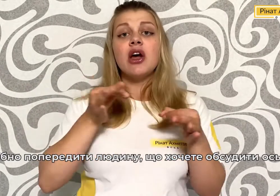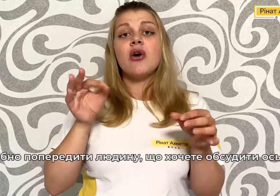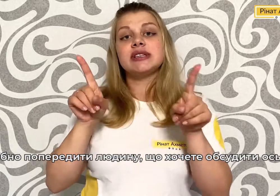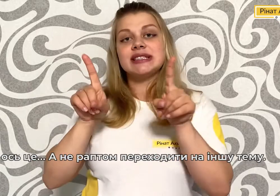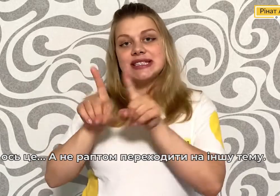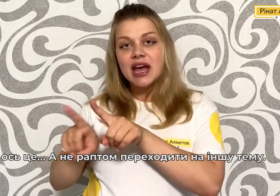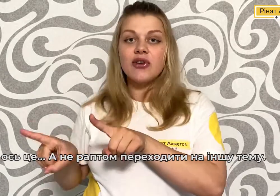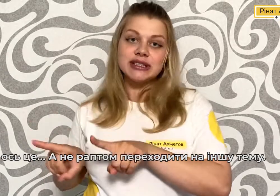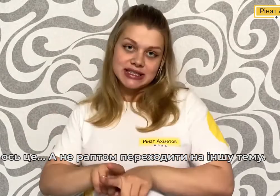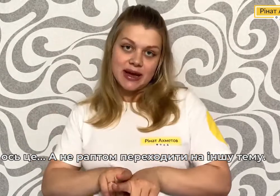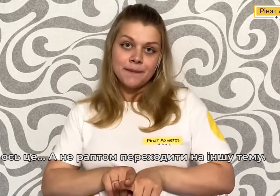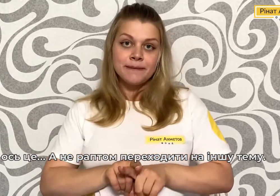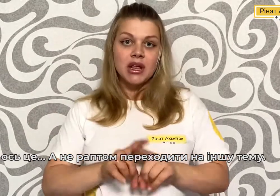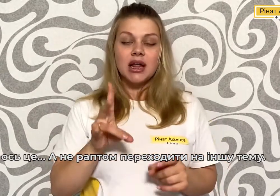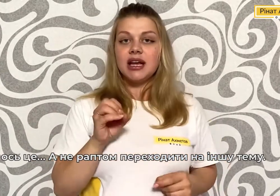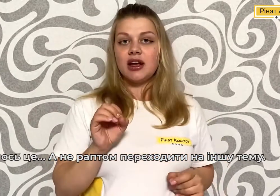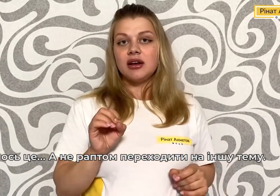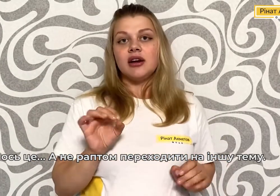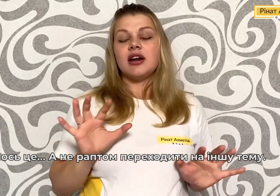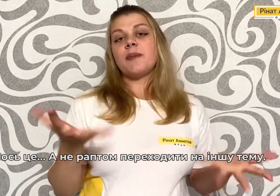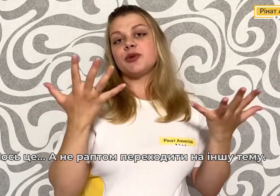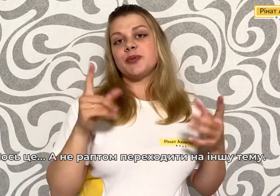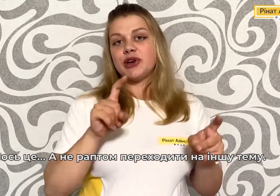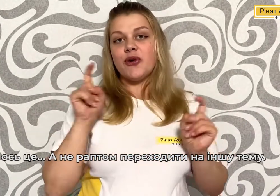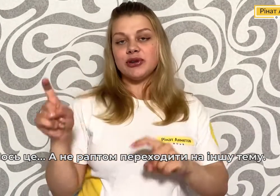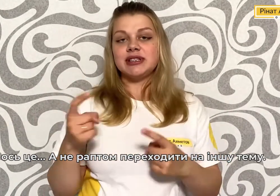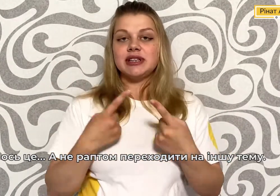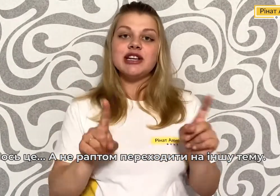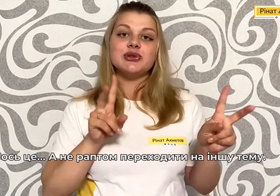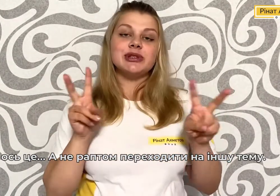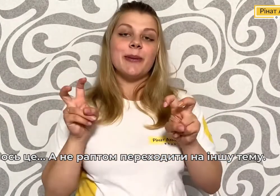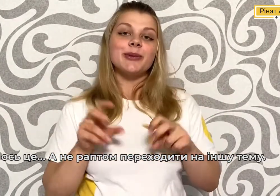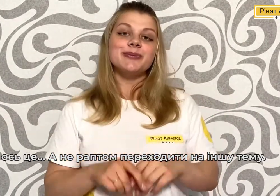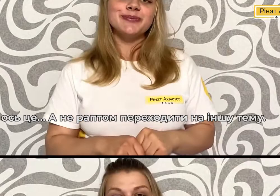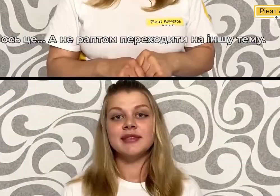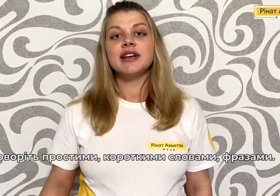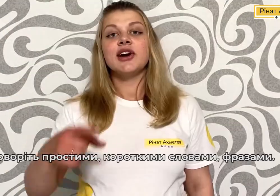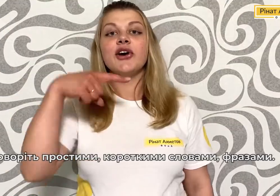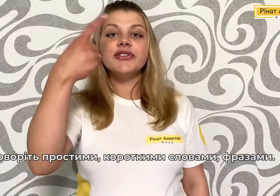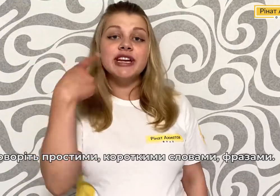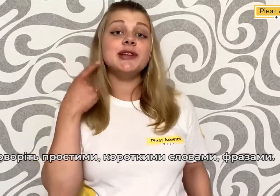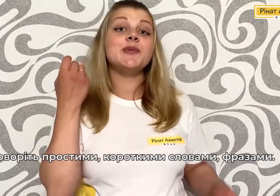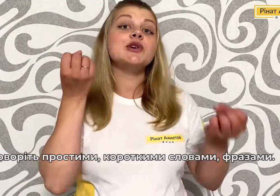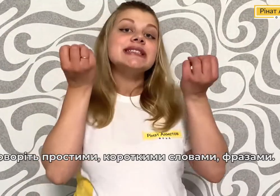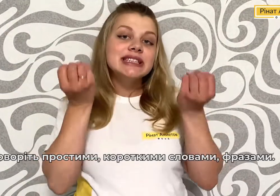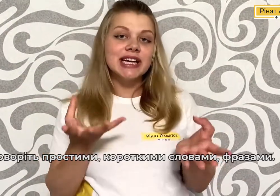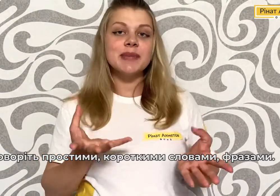ось це, ось це А не раптом переходити на іншу тему Говоріть простими,